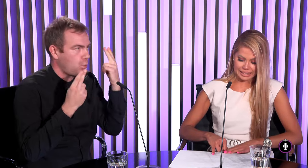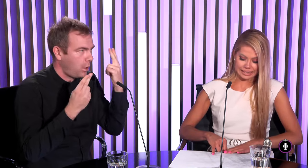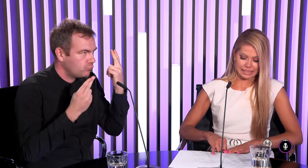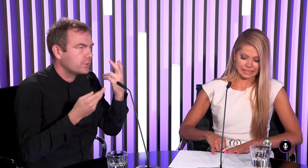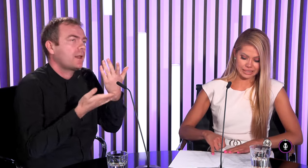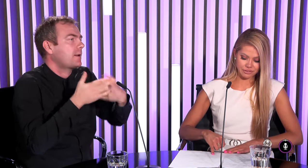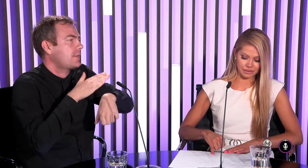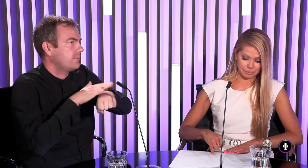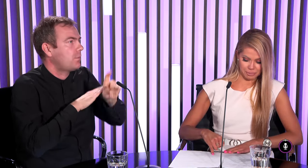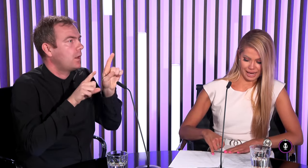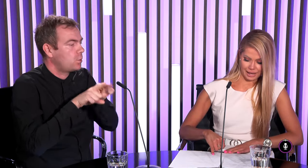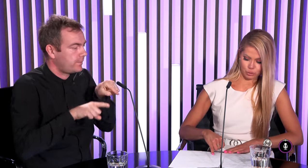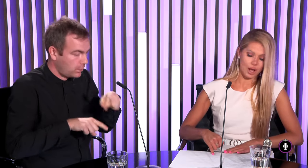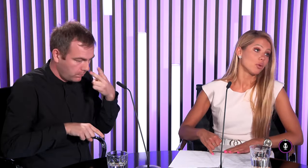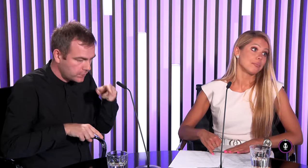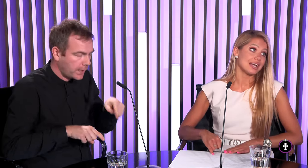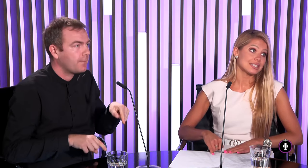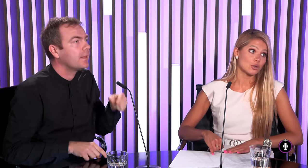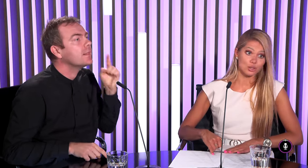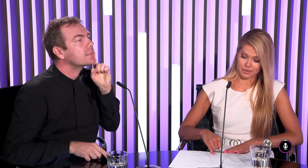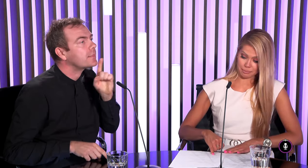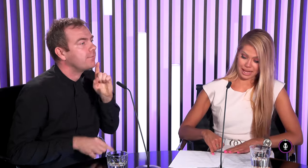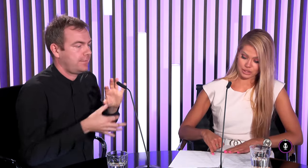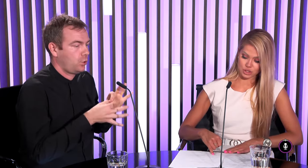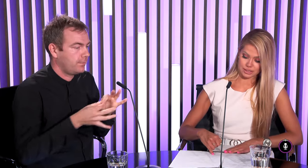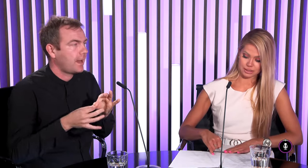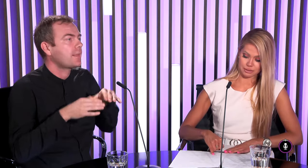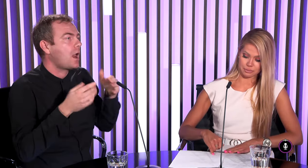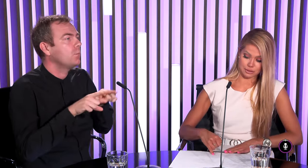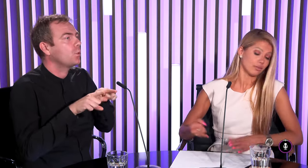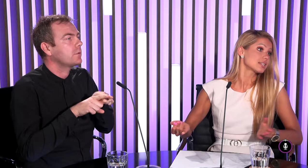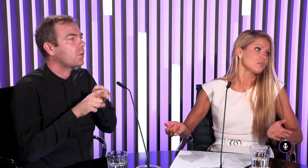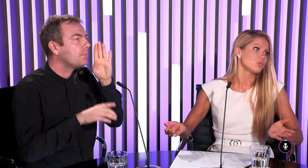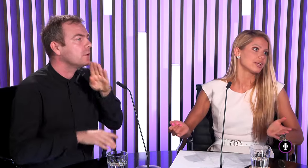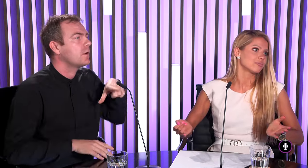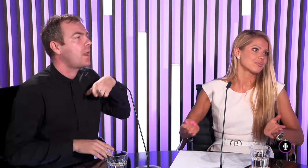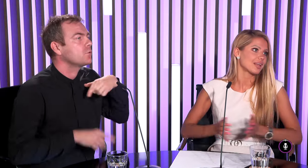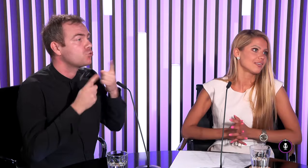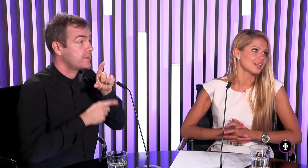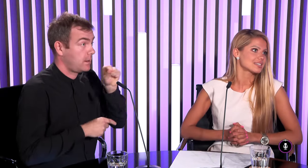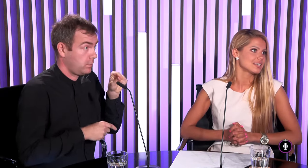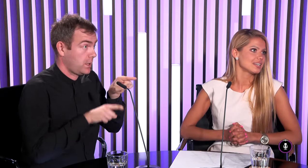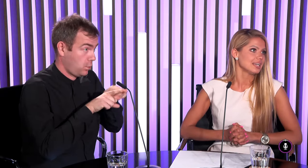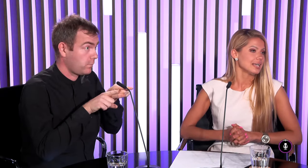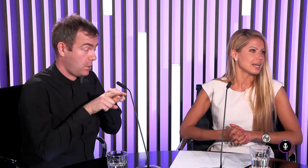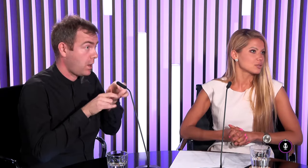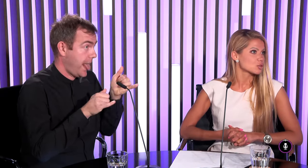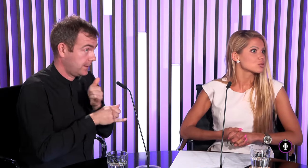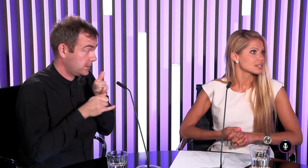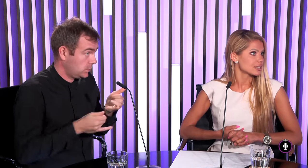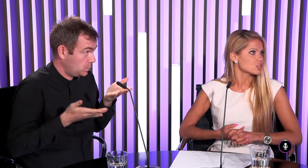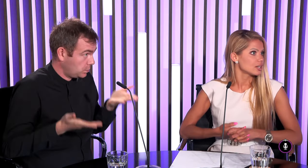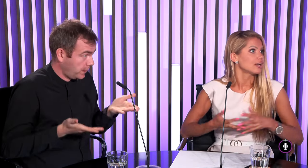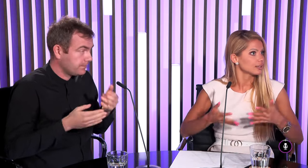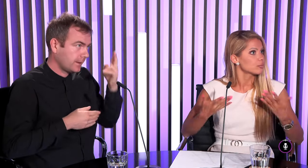mávate aj divlimpiádu alebo aj majstrústva mladieže z Slovenskej republiky tak vlastne nejakým